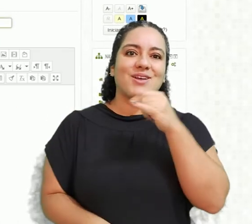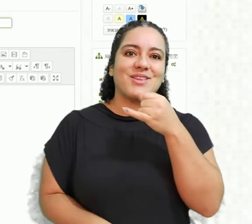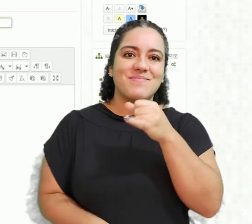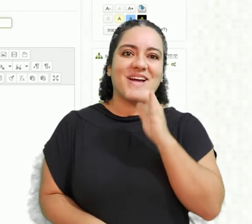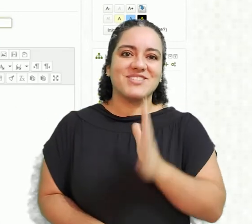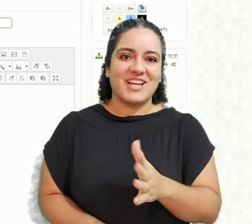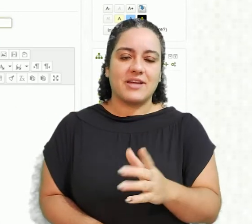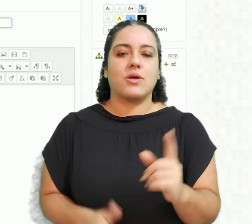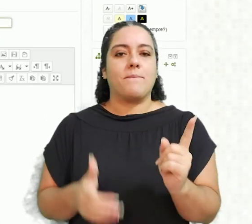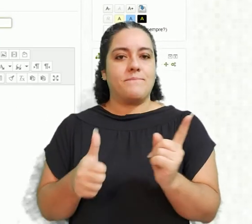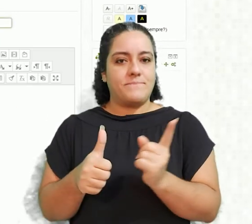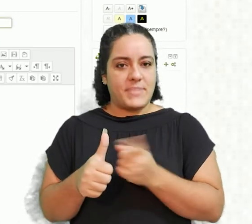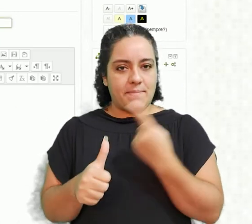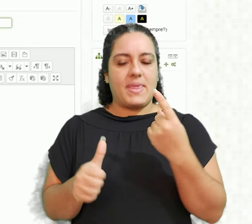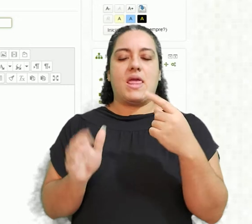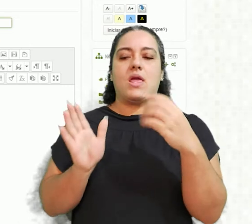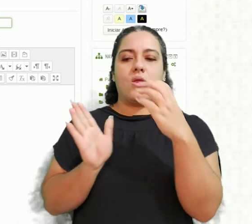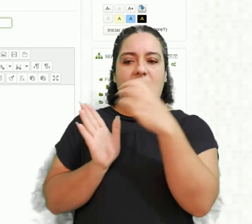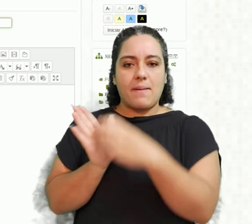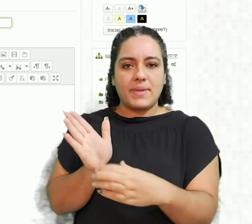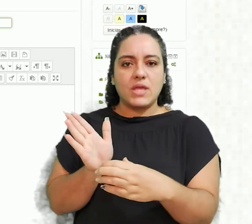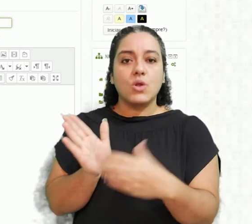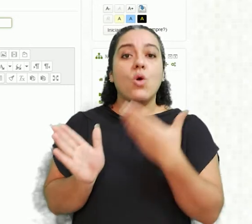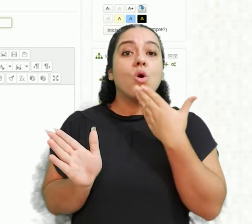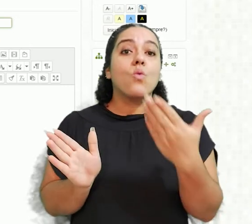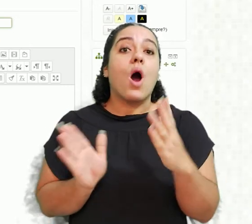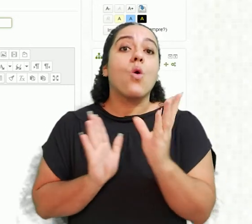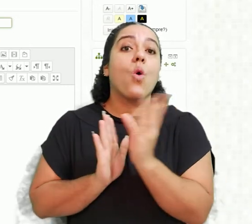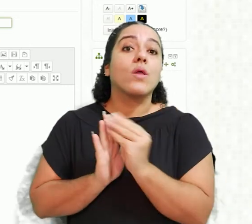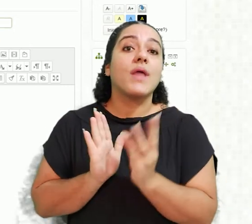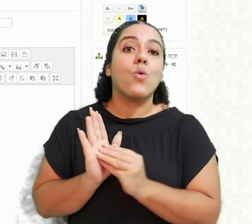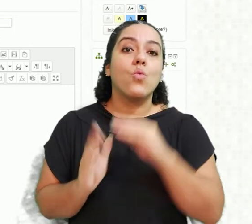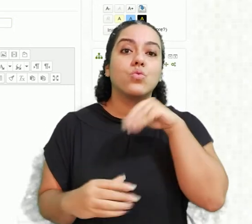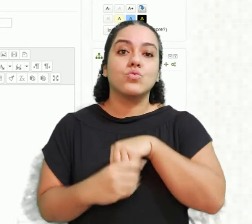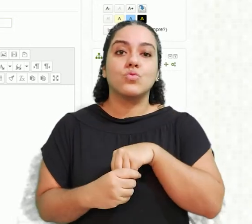então vamos colocar aqui primeiro capítulo e o conteúdo do capítulo.